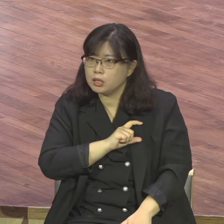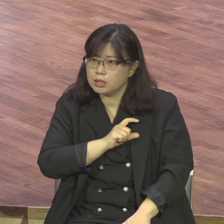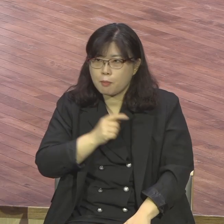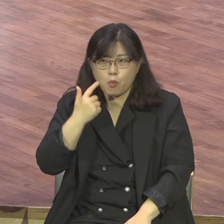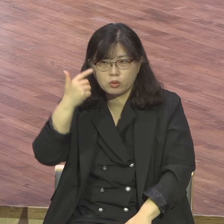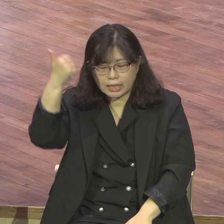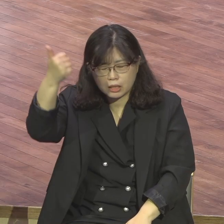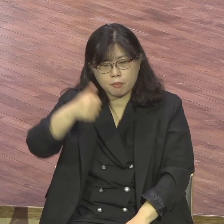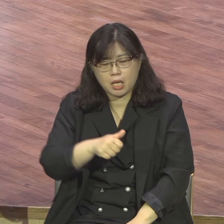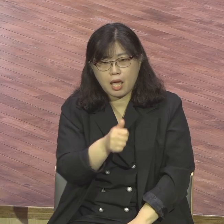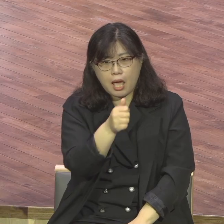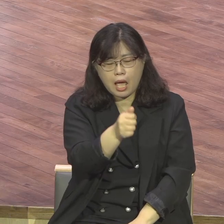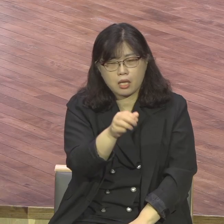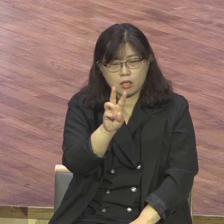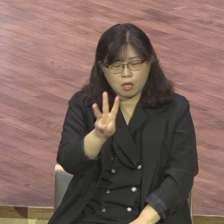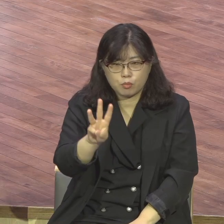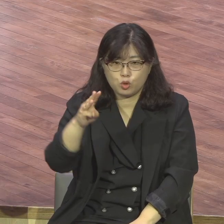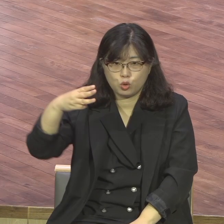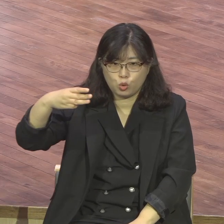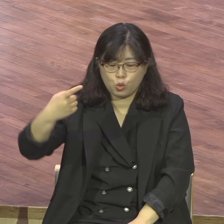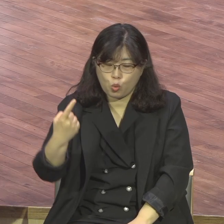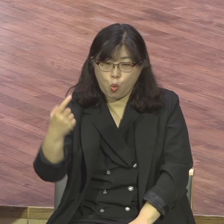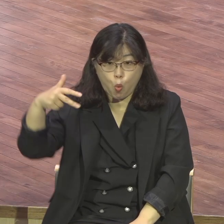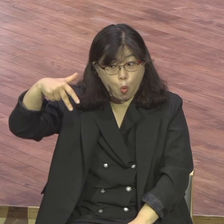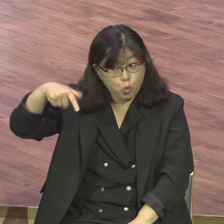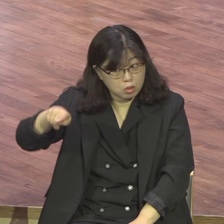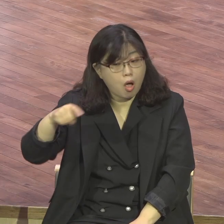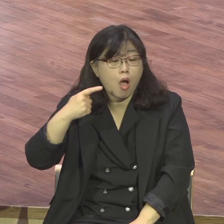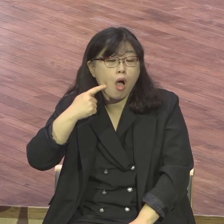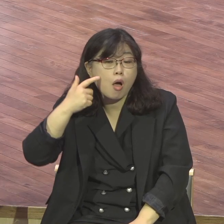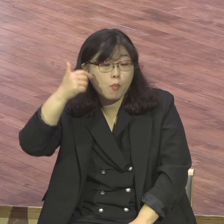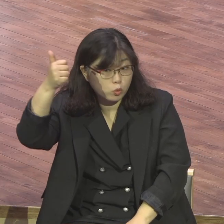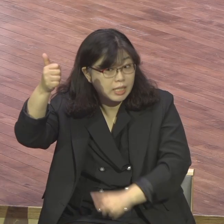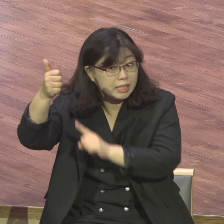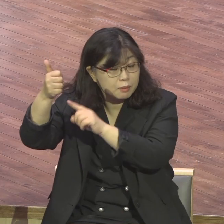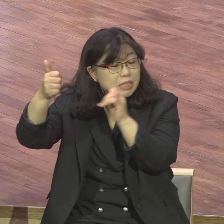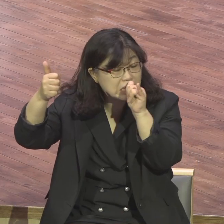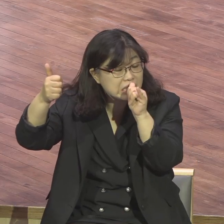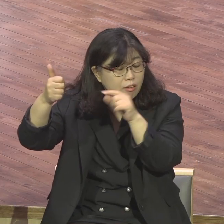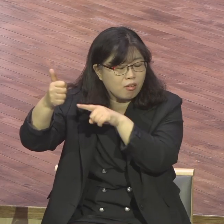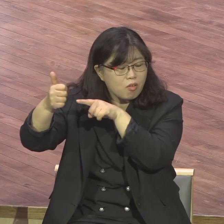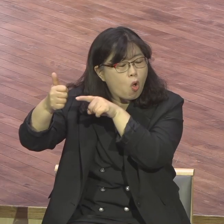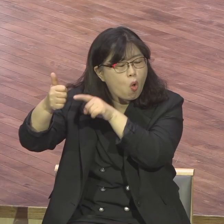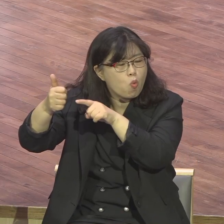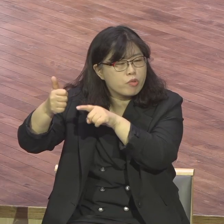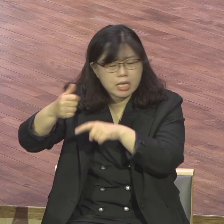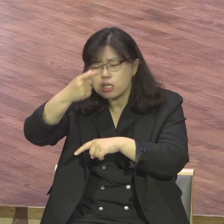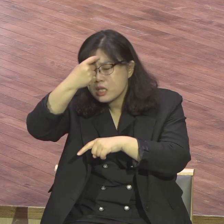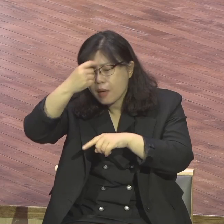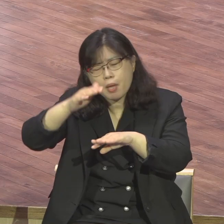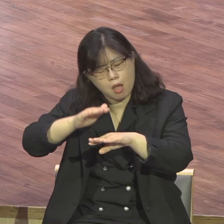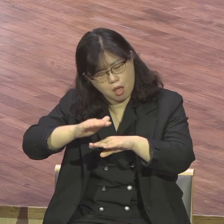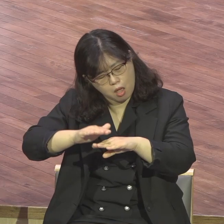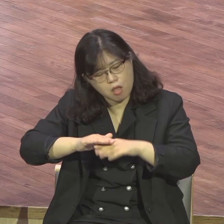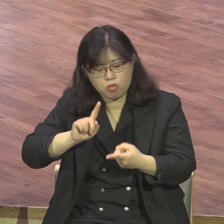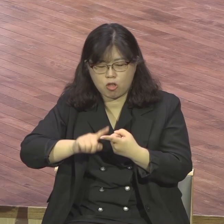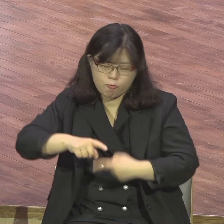특히 예배의 중요성에 대해서 강조를 많이 했는데요 뭐라고 말했냐?